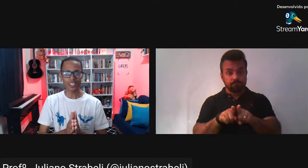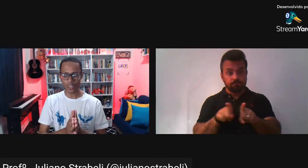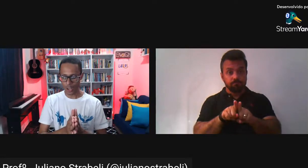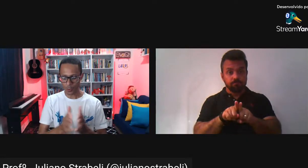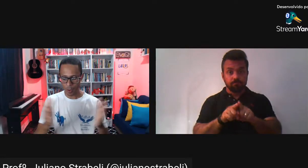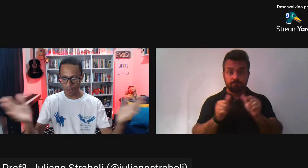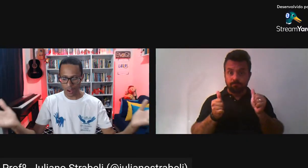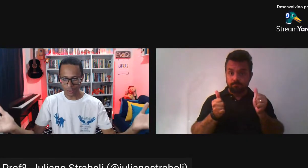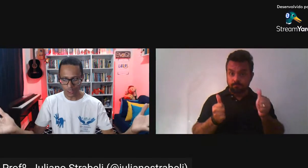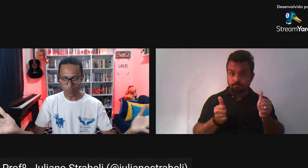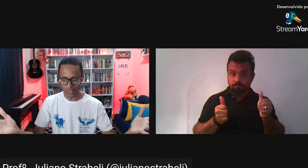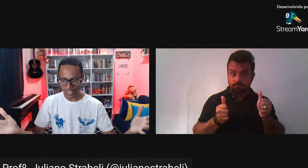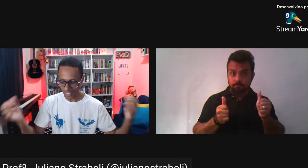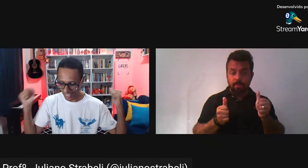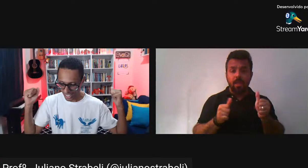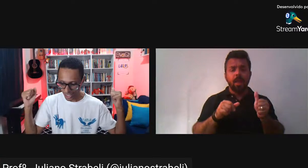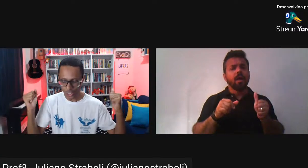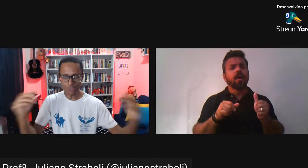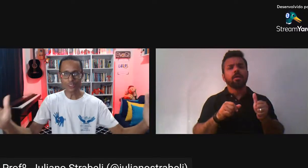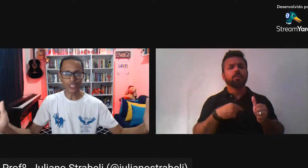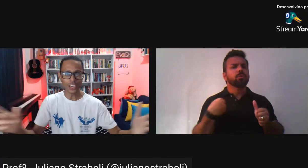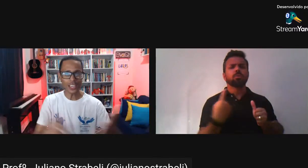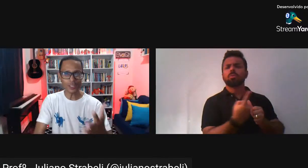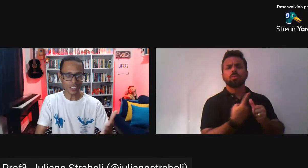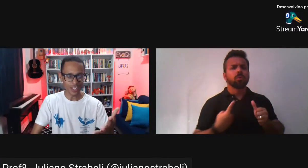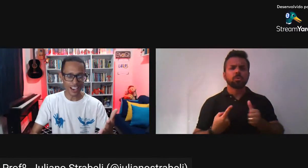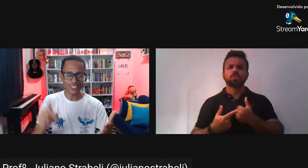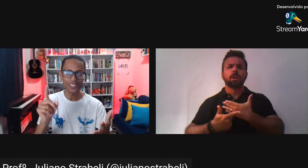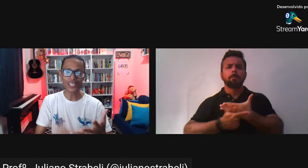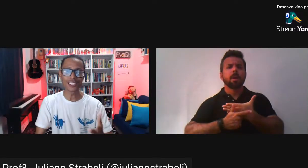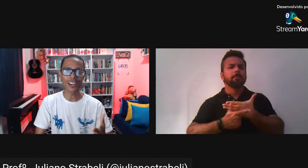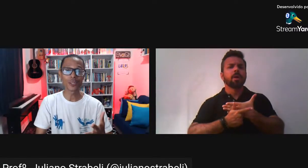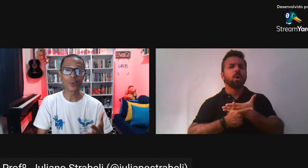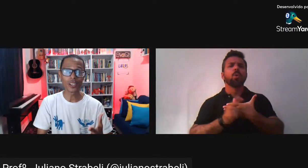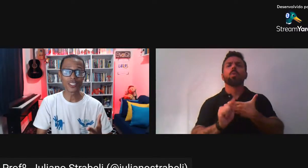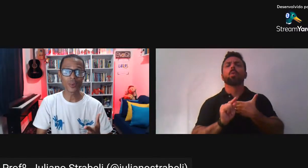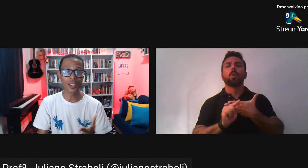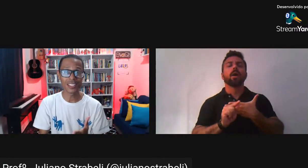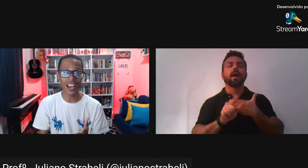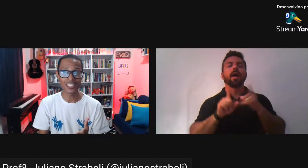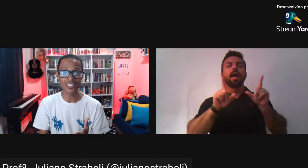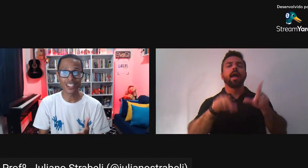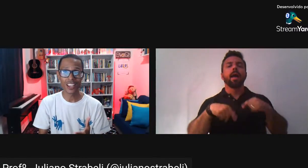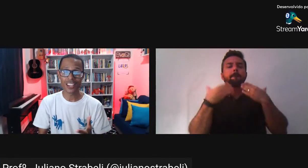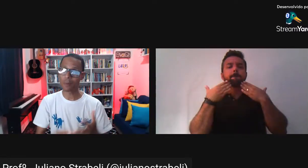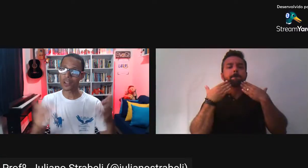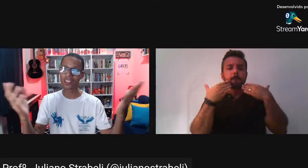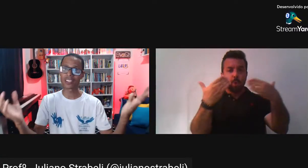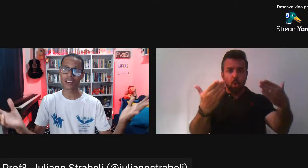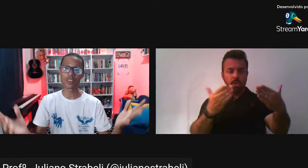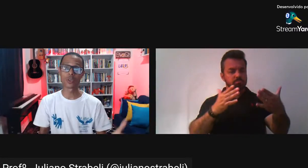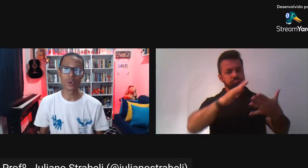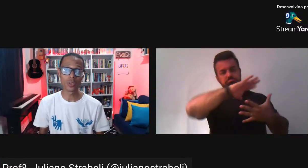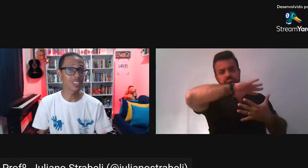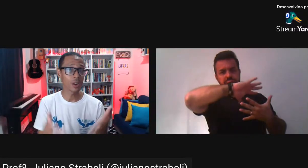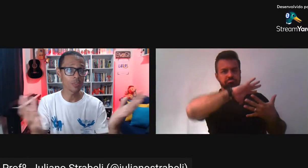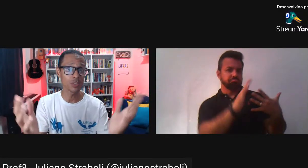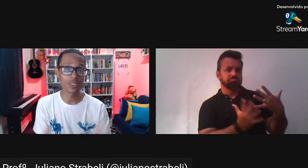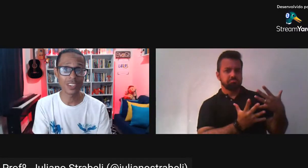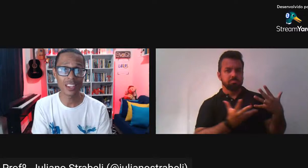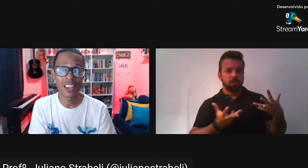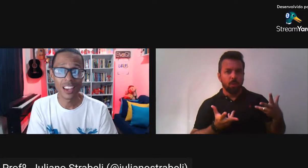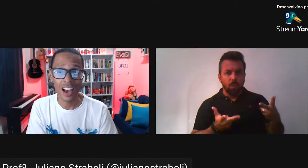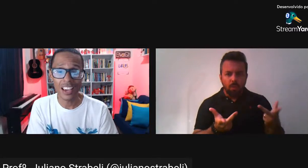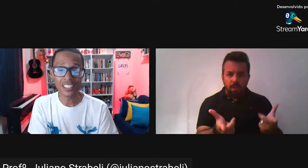Esse é o nosso papel De poder Difundir Língua de sinais Literatura De qualidade E apresentar Os autores Que